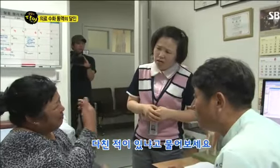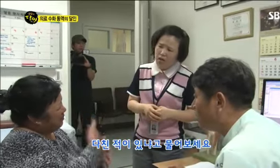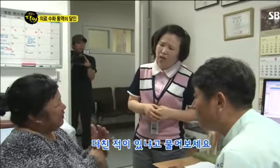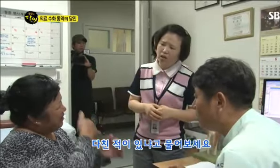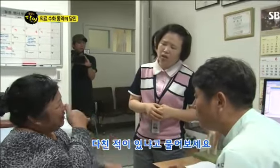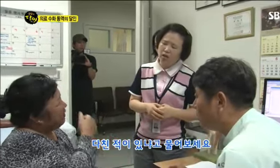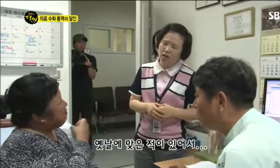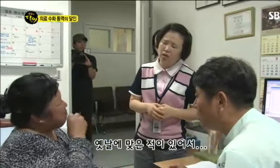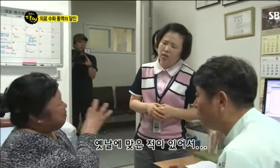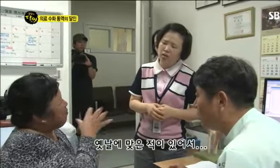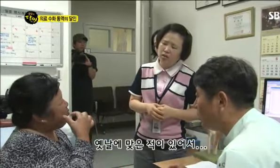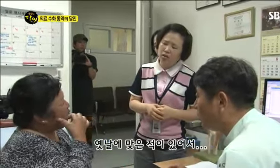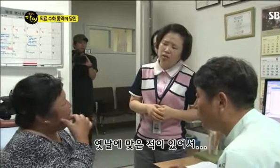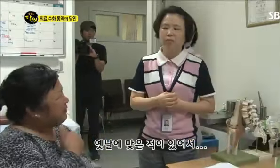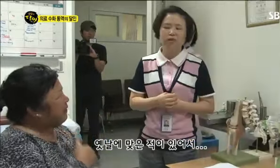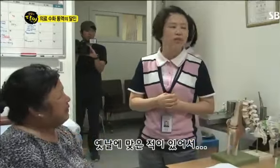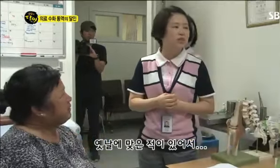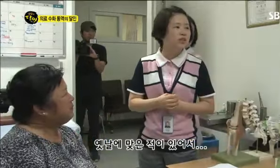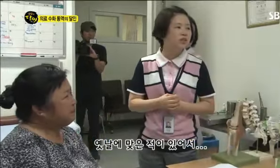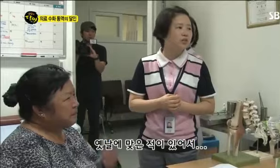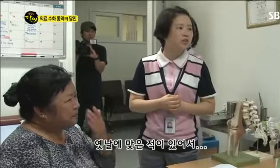옛날에, 옛날에 맞은 적이 있어서.